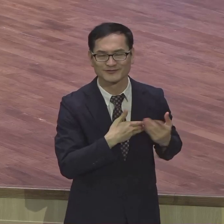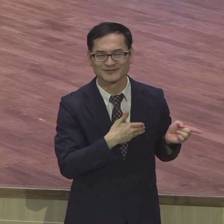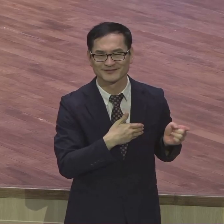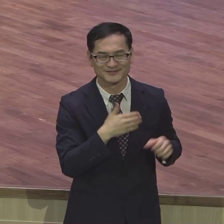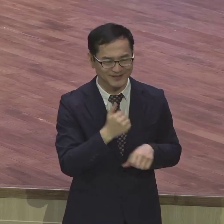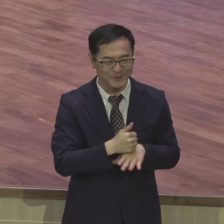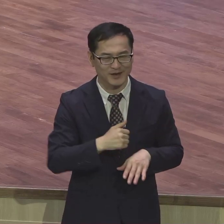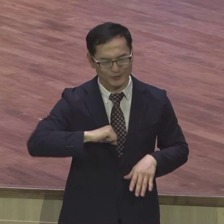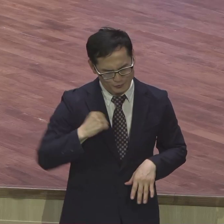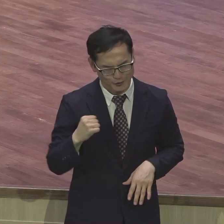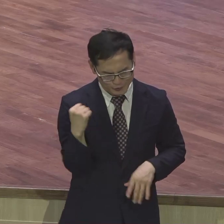이름 바꾸세요 순종으로